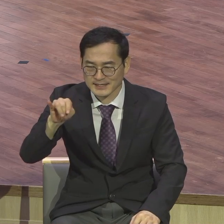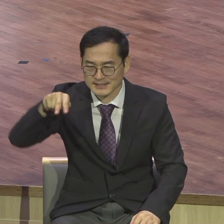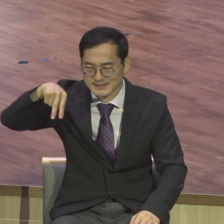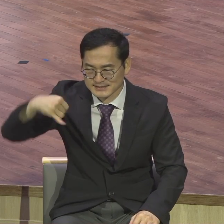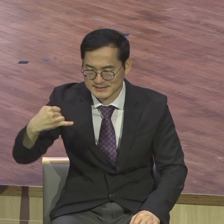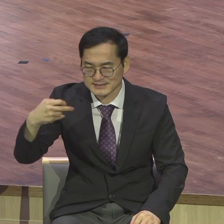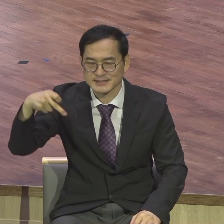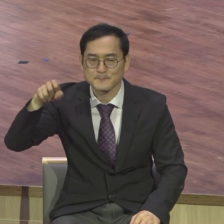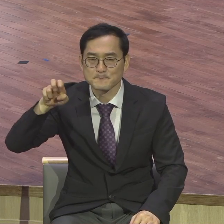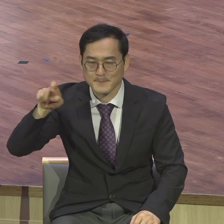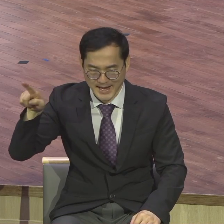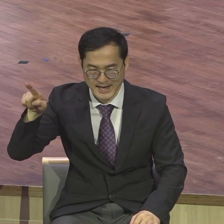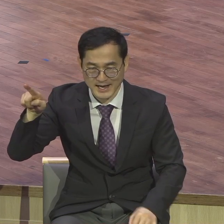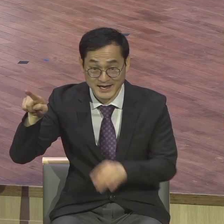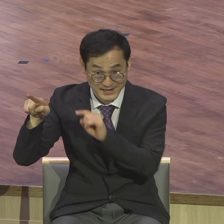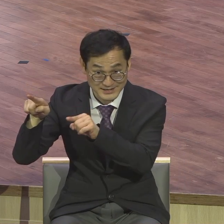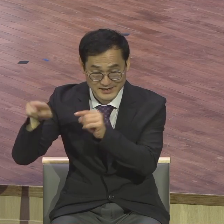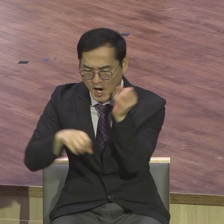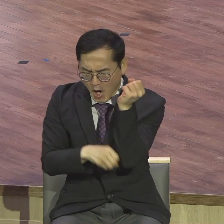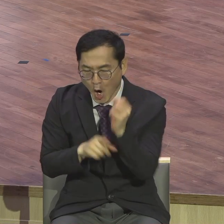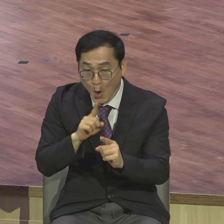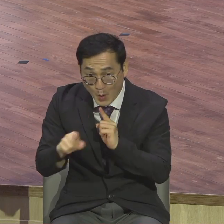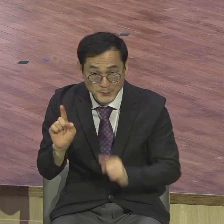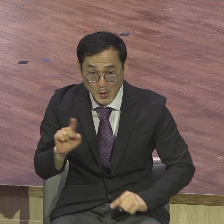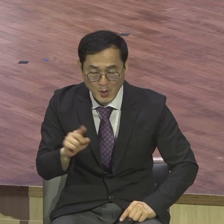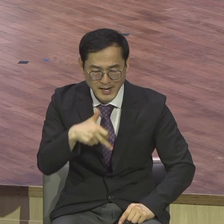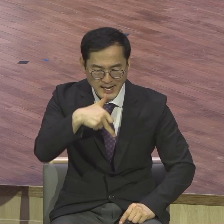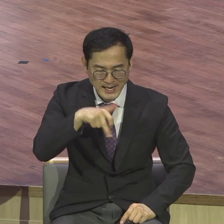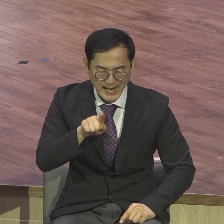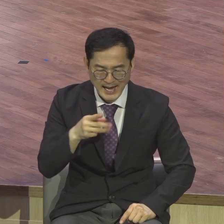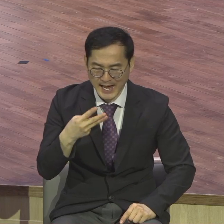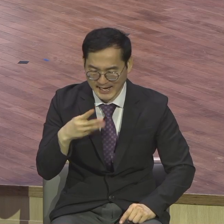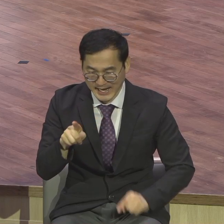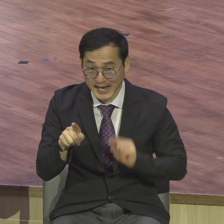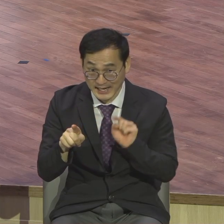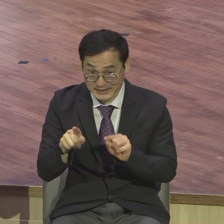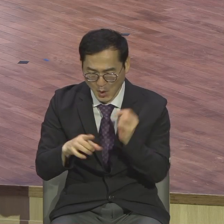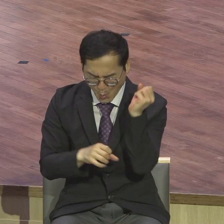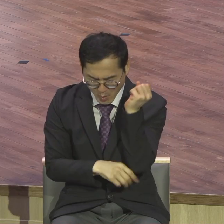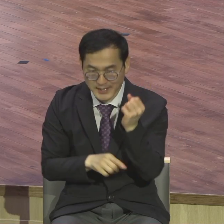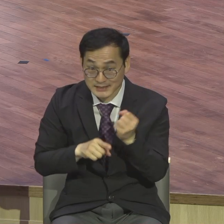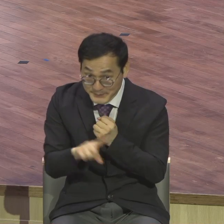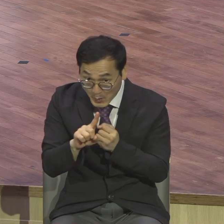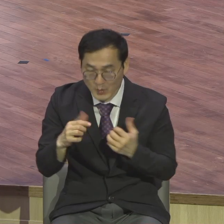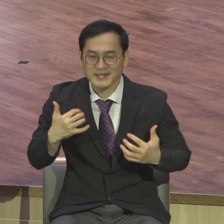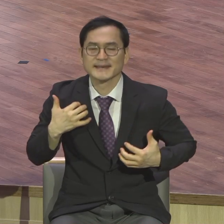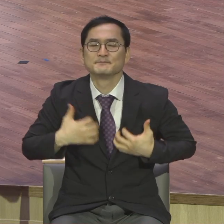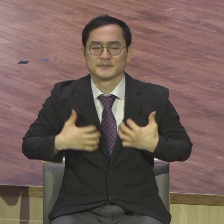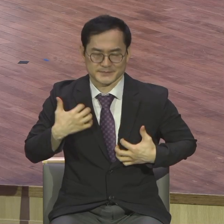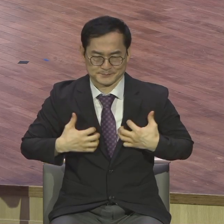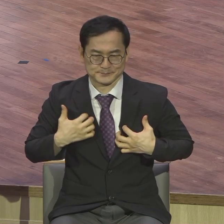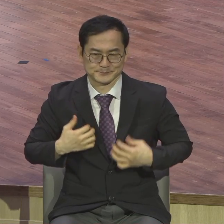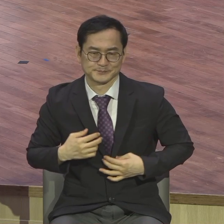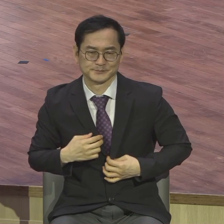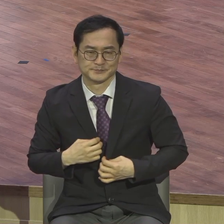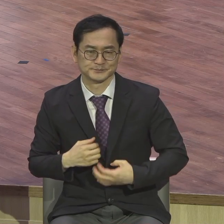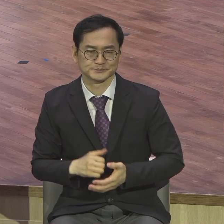카라입니다. 카라 원래는 카라 카라가 뭐냐 기쁨이에요 기쁨 다시 말해서